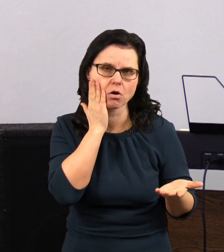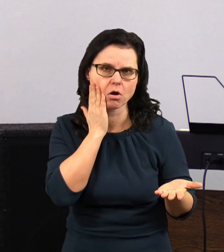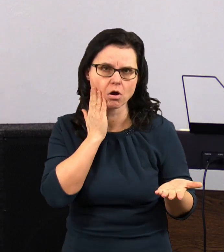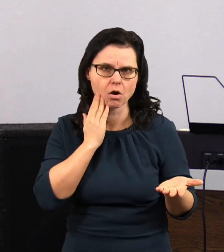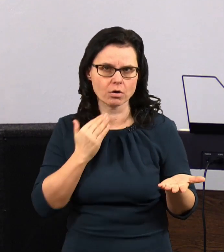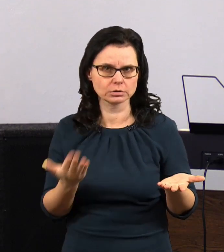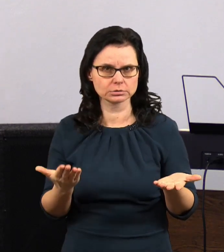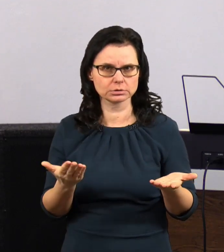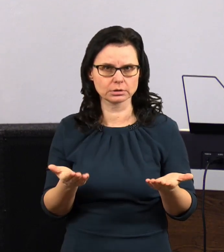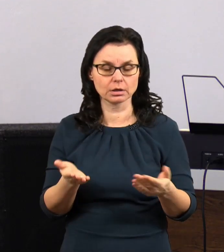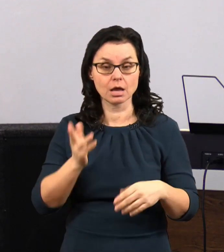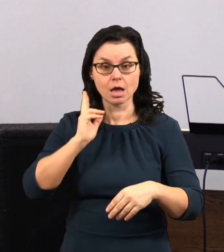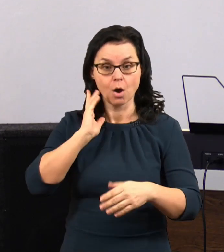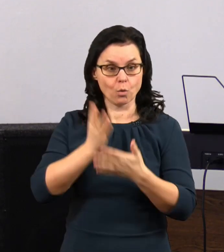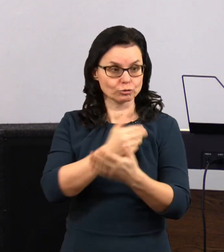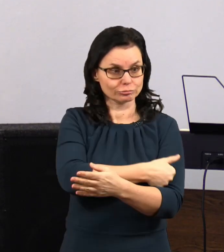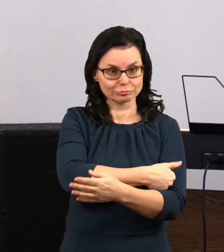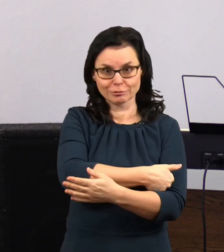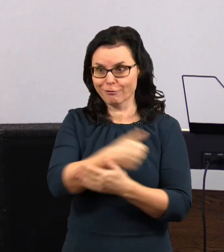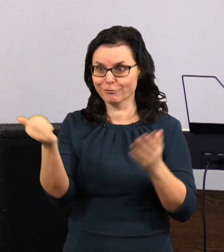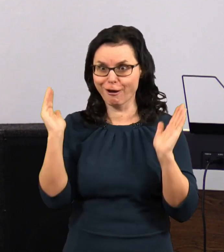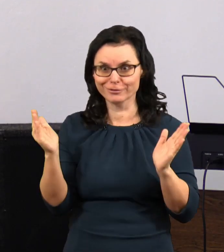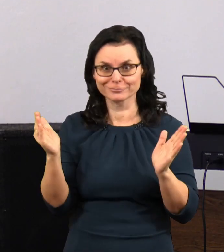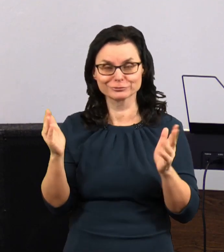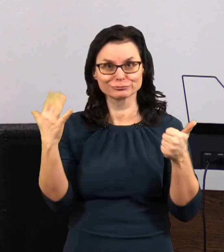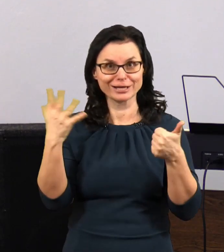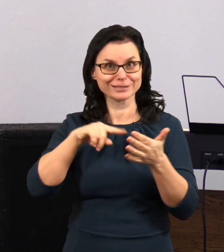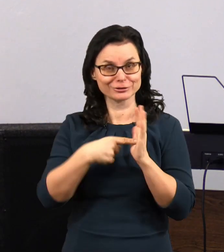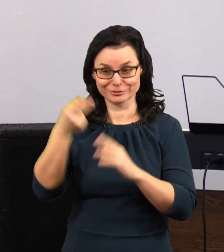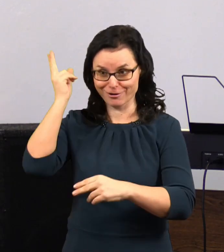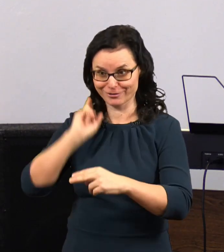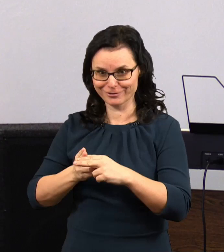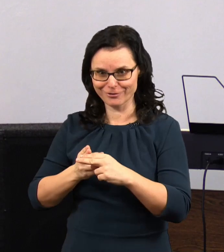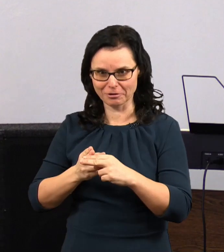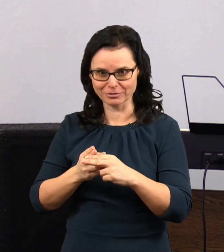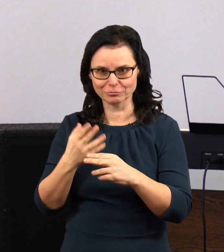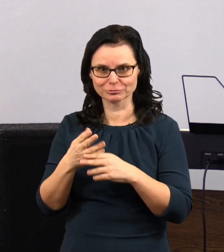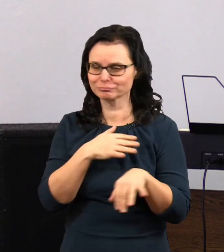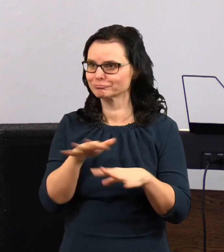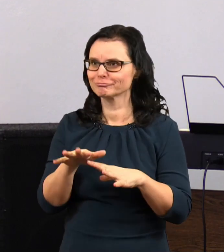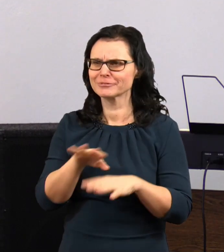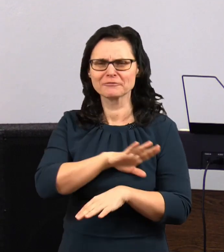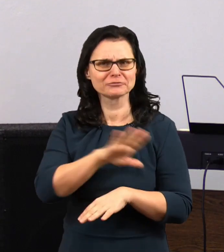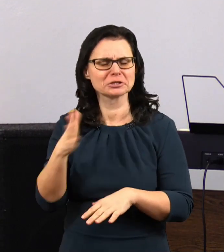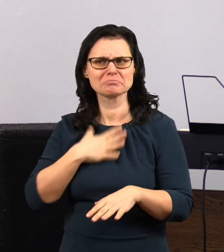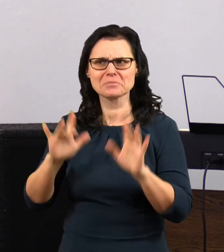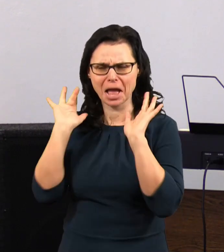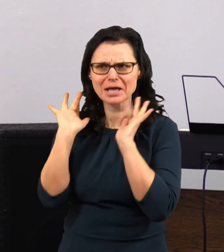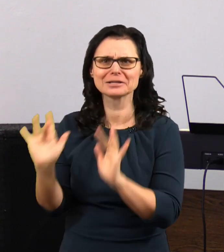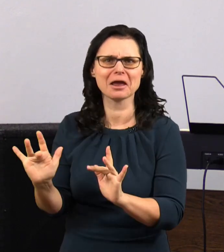my jsme vlastně na konci roku, jsme zjistili, že ho máme všichni rádi. Že jsme se spletli.